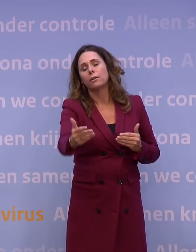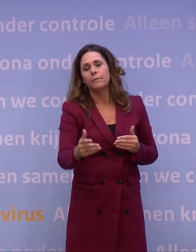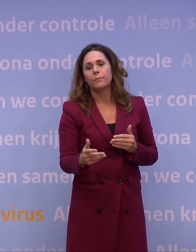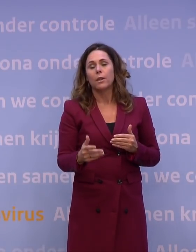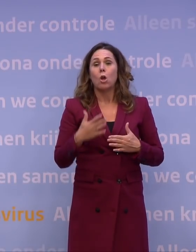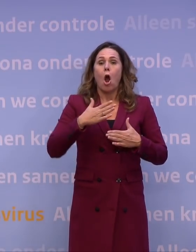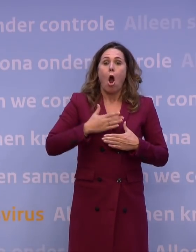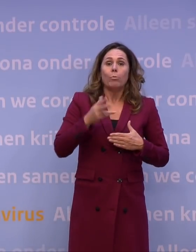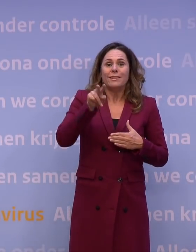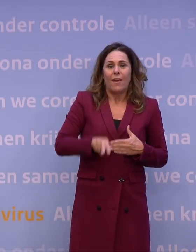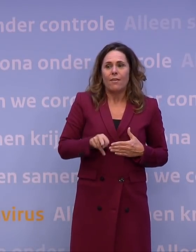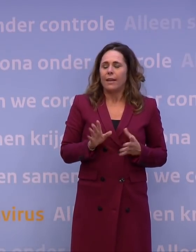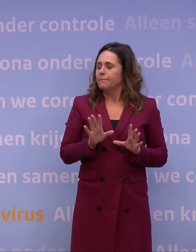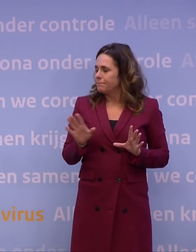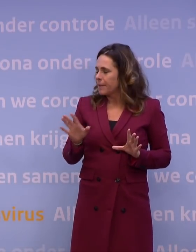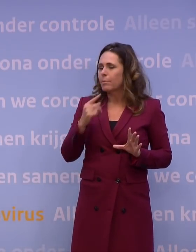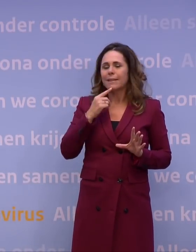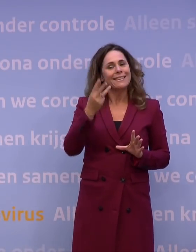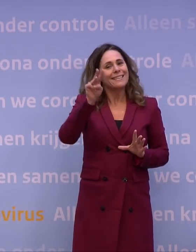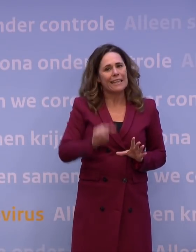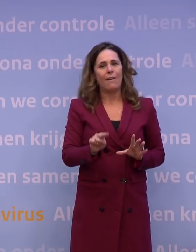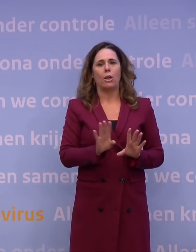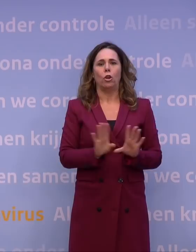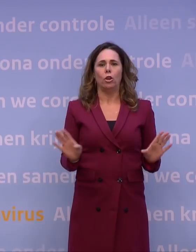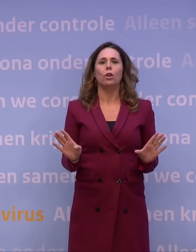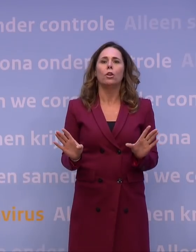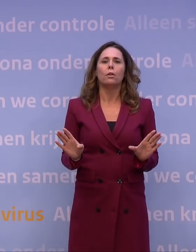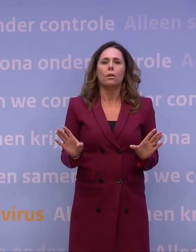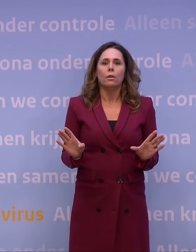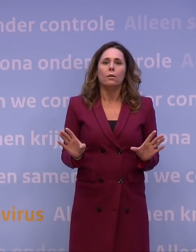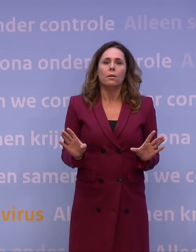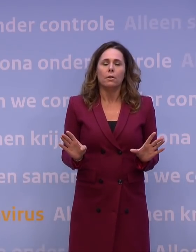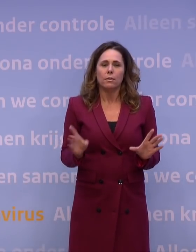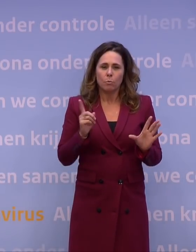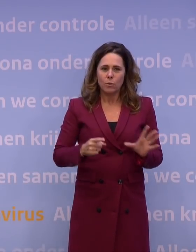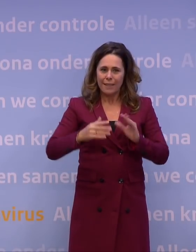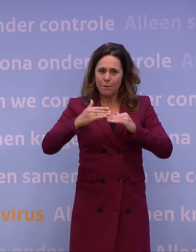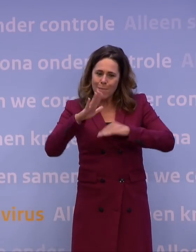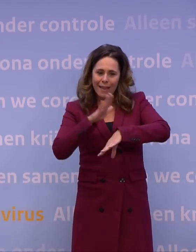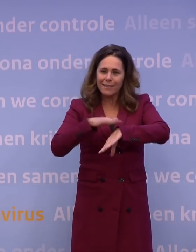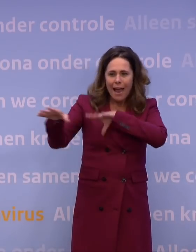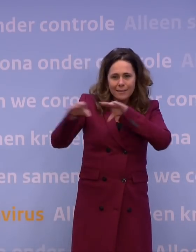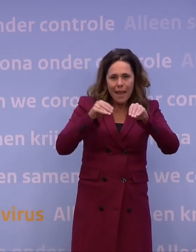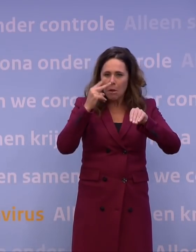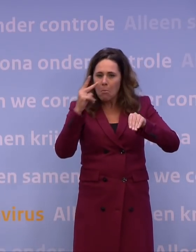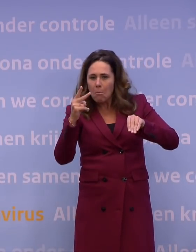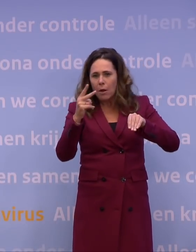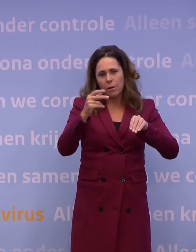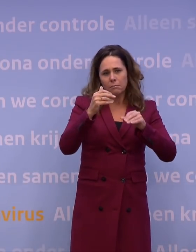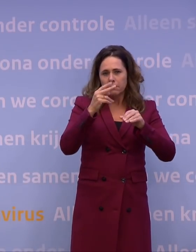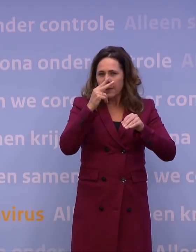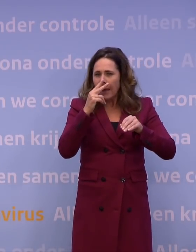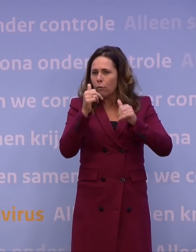had hoop twee weken. We hebben toch gezegd, nee, niet doen, drie weken. Want je moet net even wat meer tijd nemen om het echt te bekijken of het werkt.